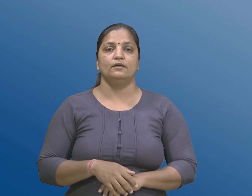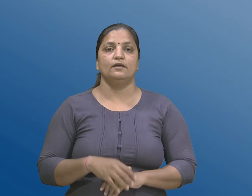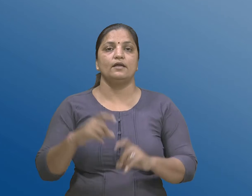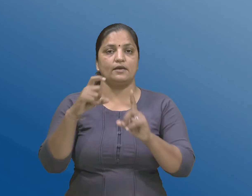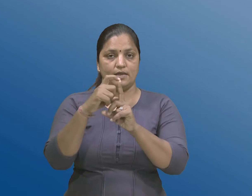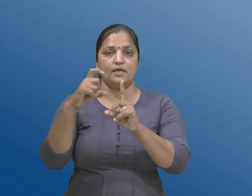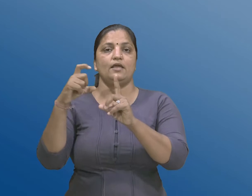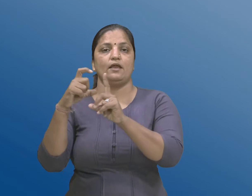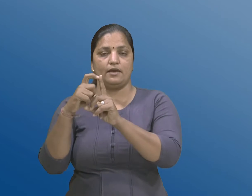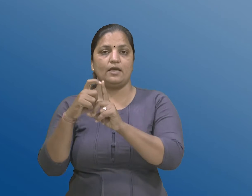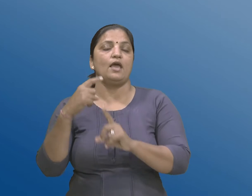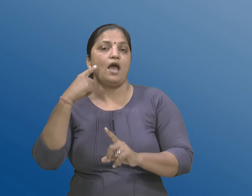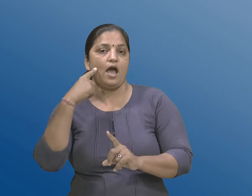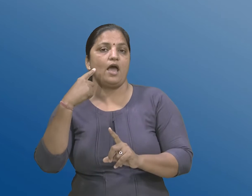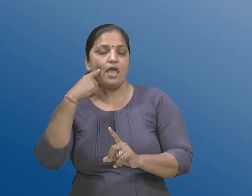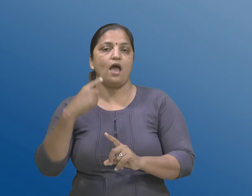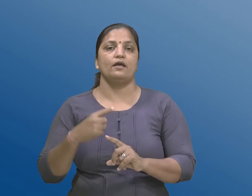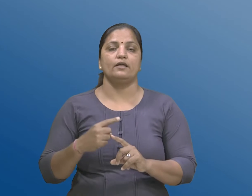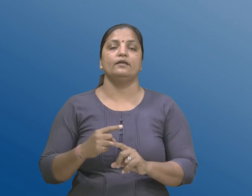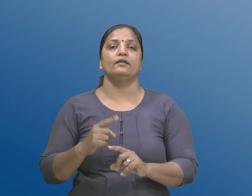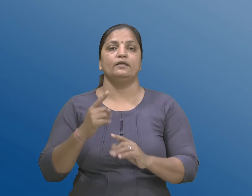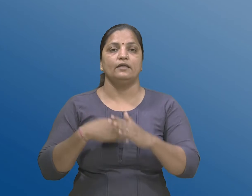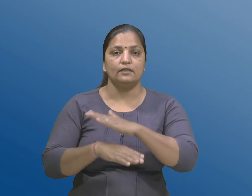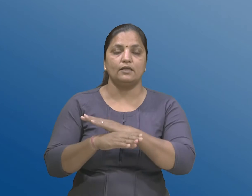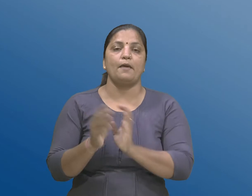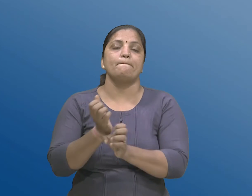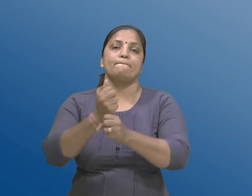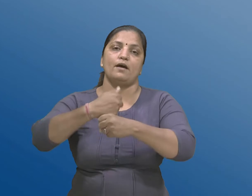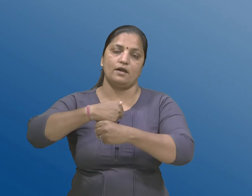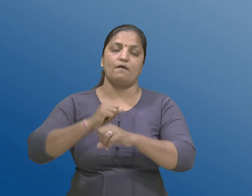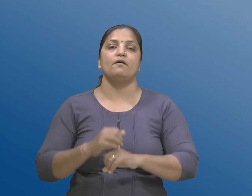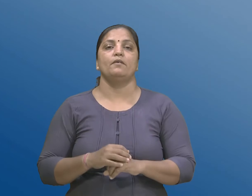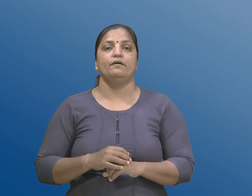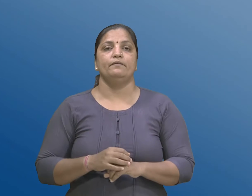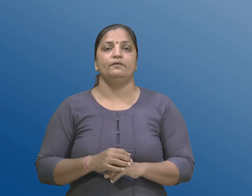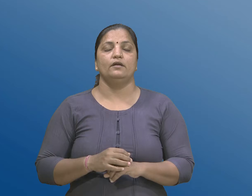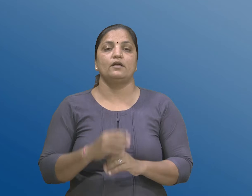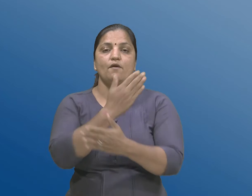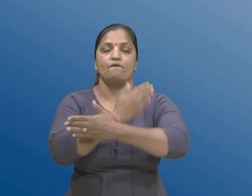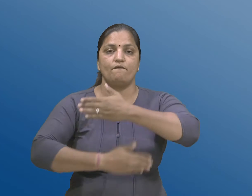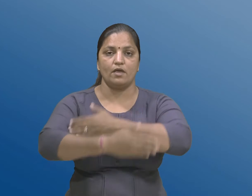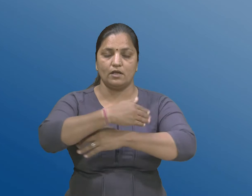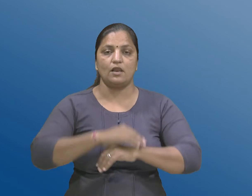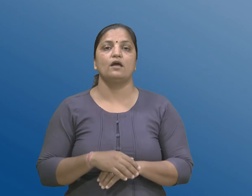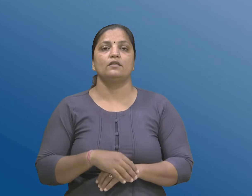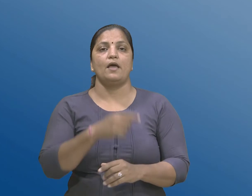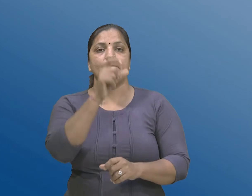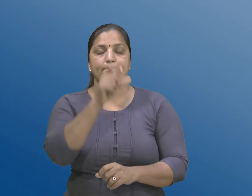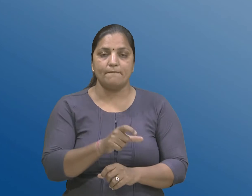आई आई थी रच्वामा आवेल विकलांगता धरहावती व्यक्तियो